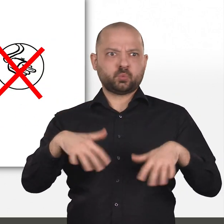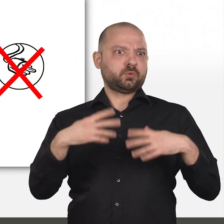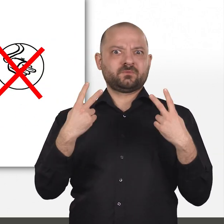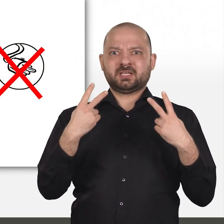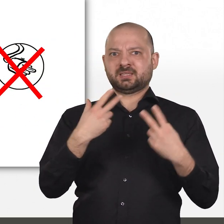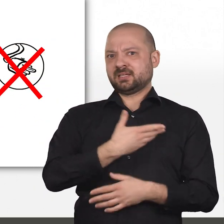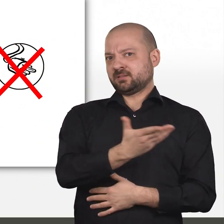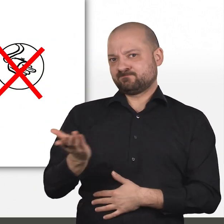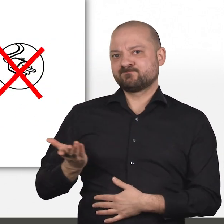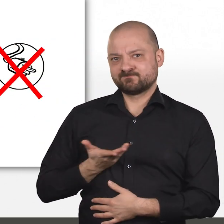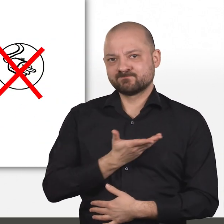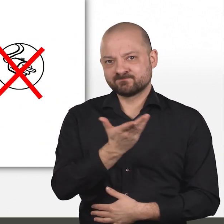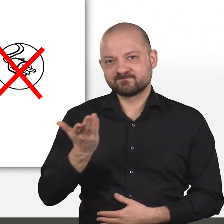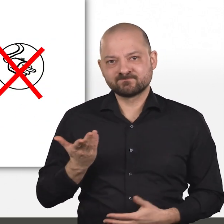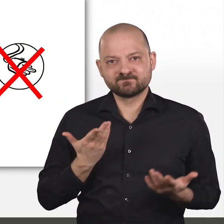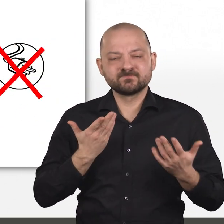ihre Bedeutsamkeit.